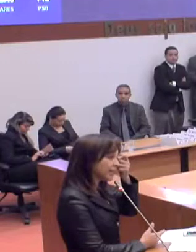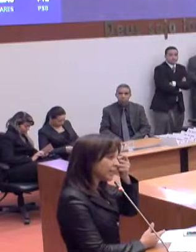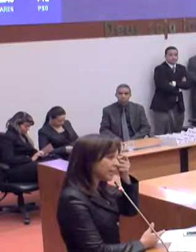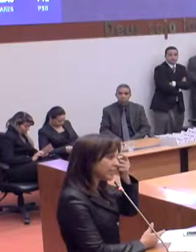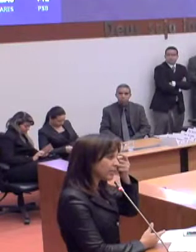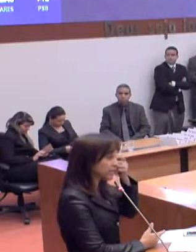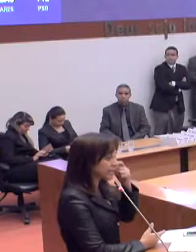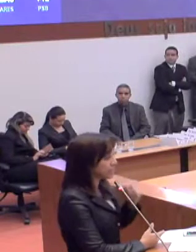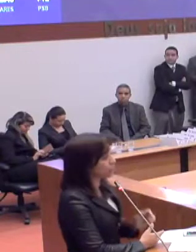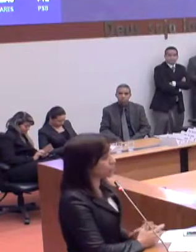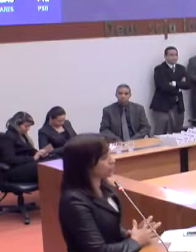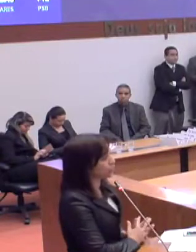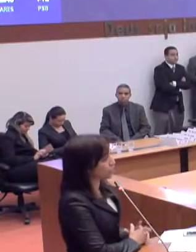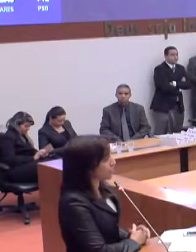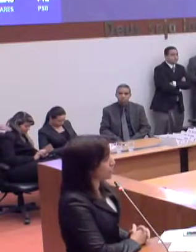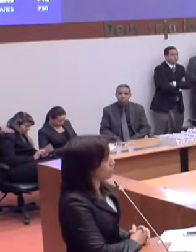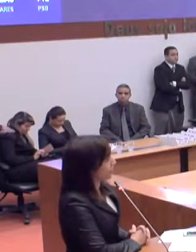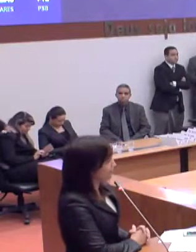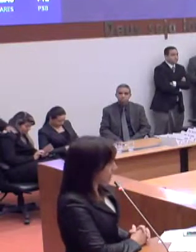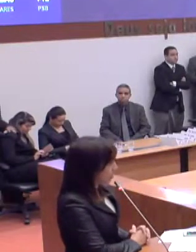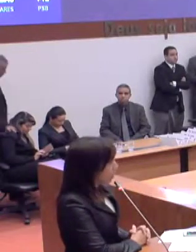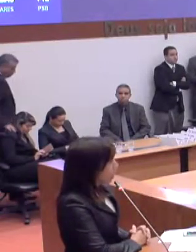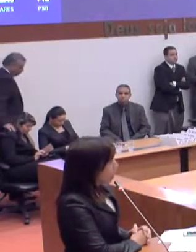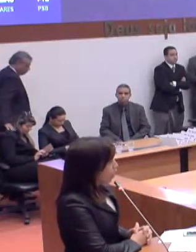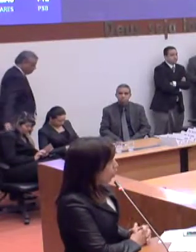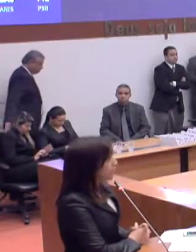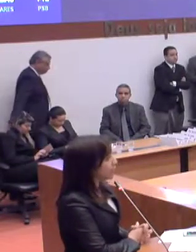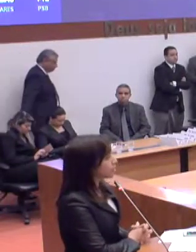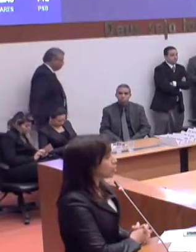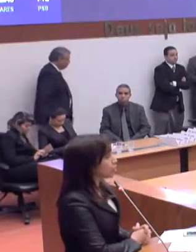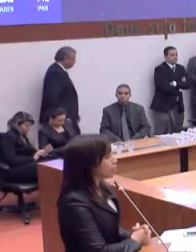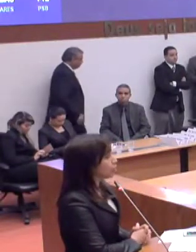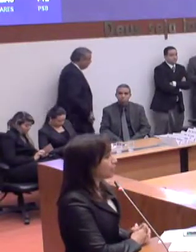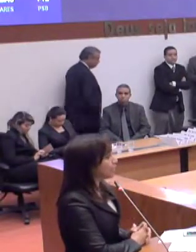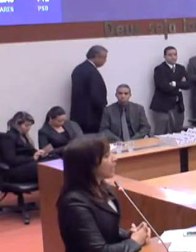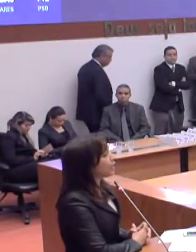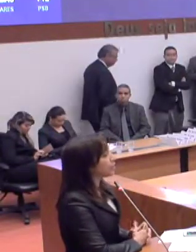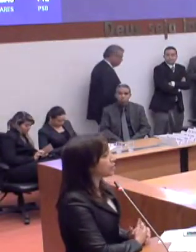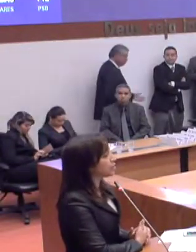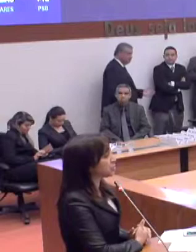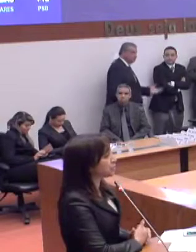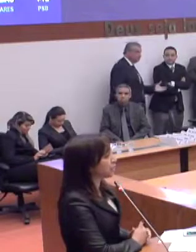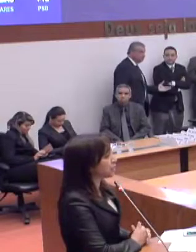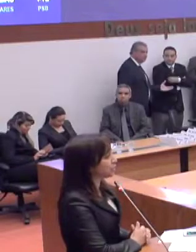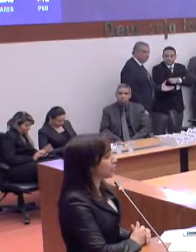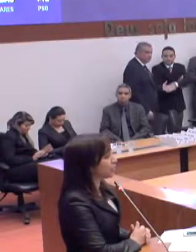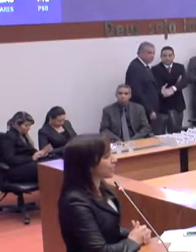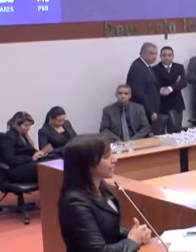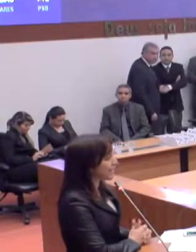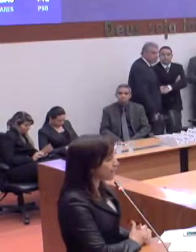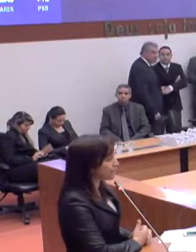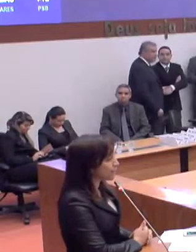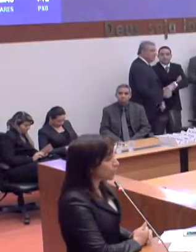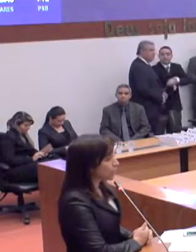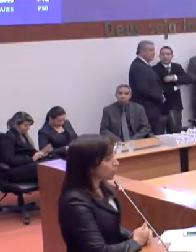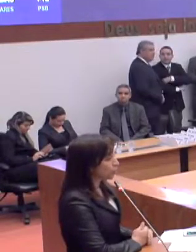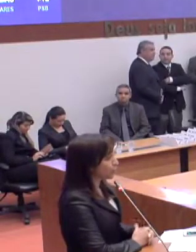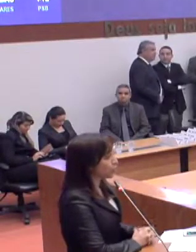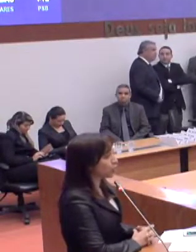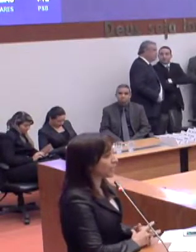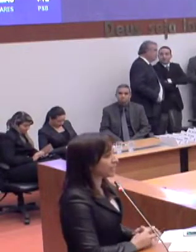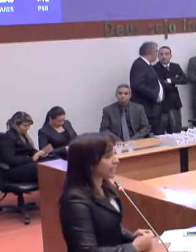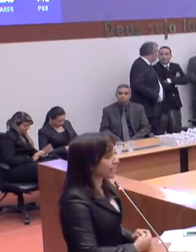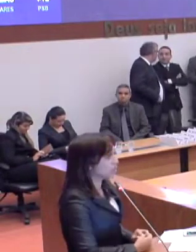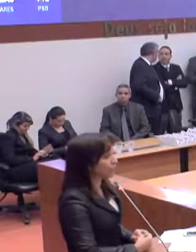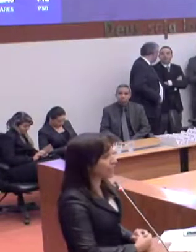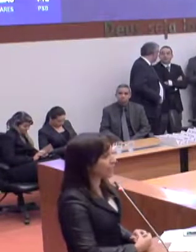passando pela valorização do profissional da educação. Ontem eu assisti um documentário e a gente viu ali de uma forma clara que o